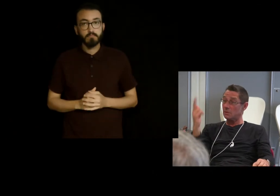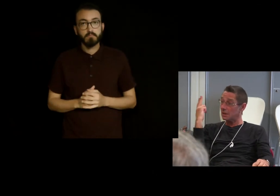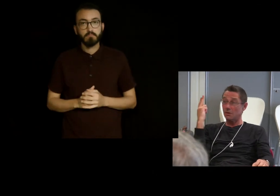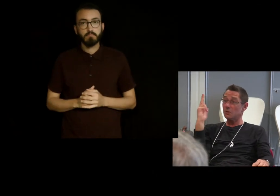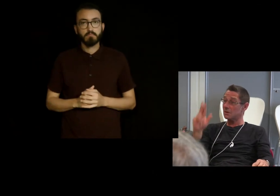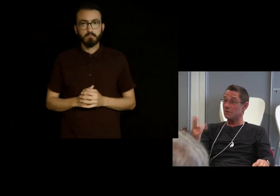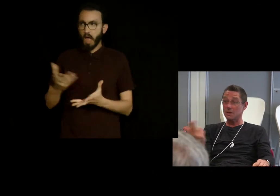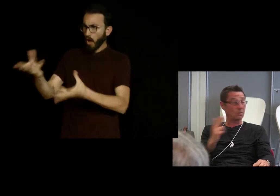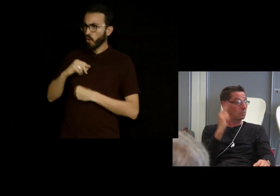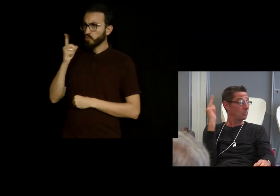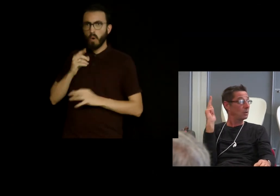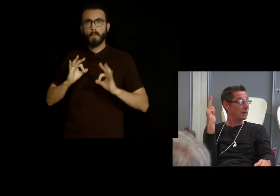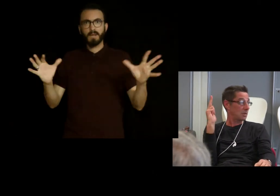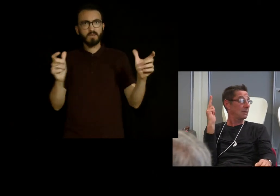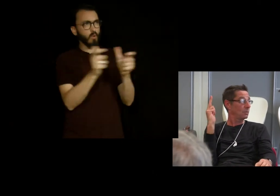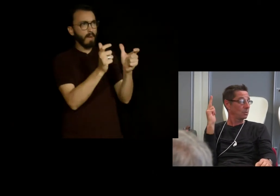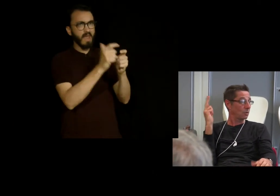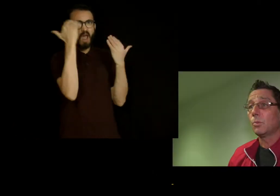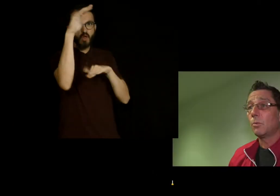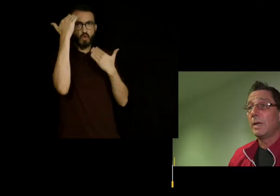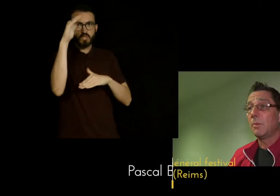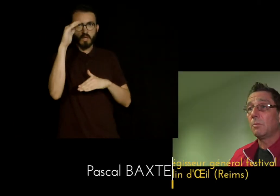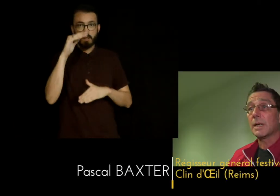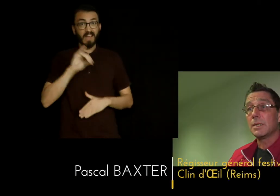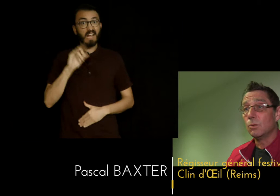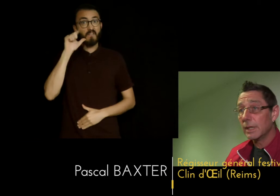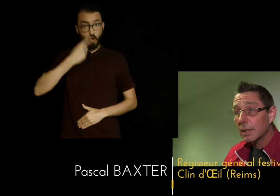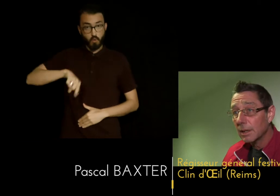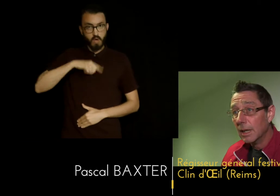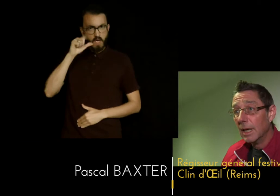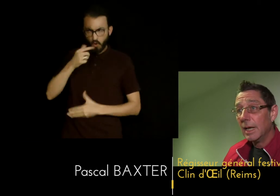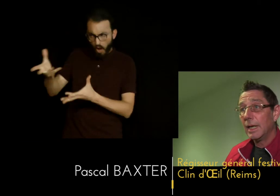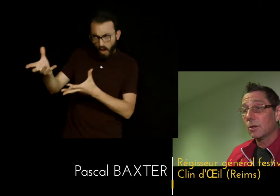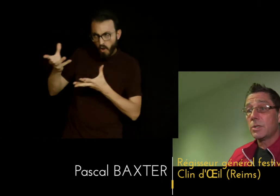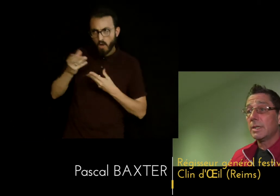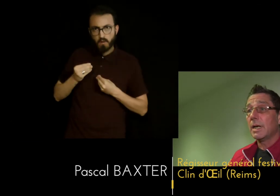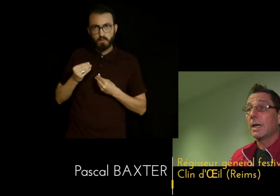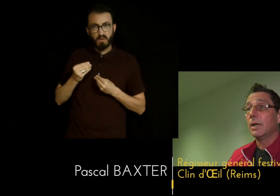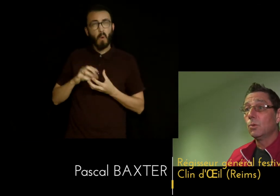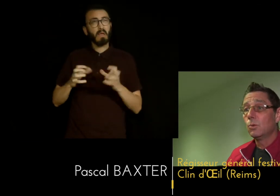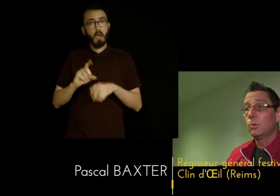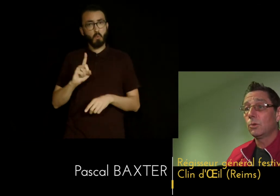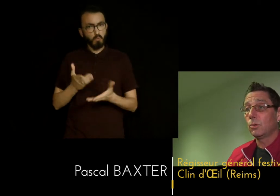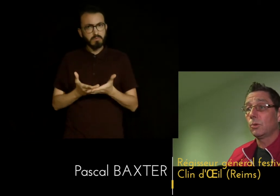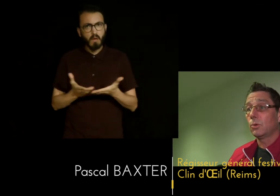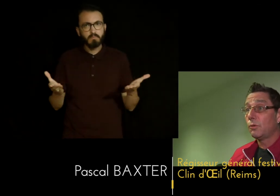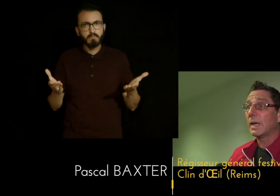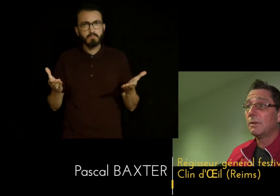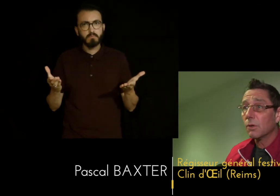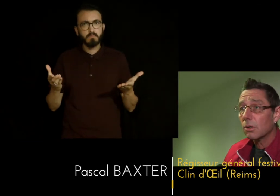accueillir une compagnie étrangère qu'il n'y avait pas de problème particulier et que c'était à nous de faire l'effort